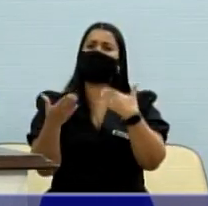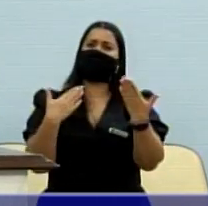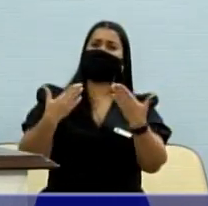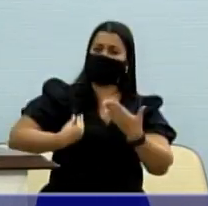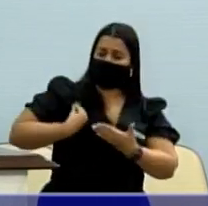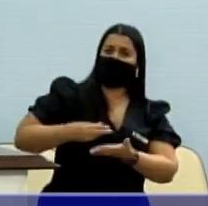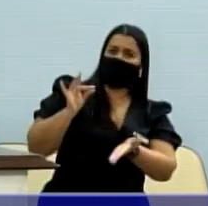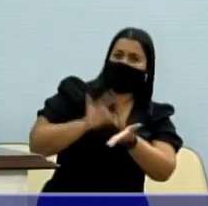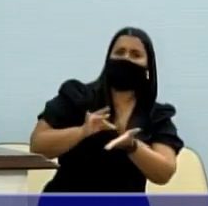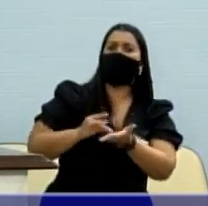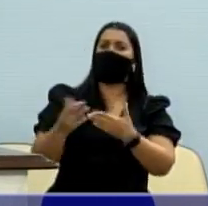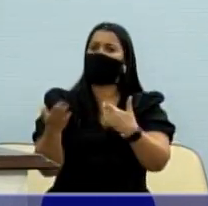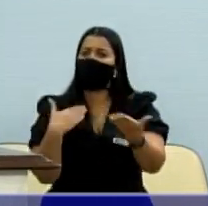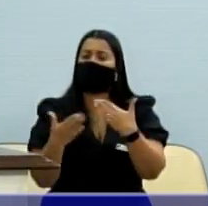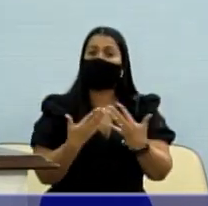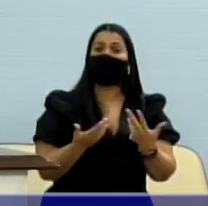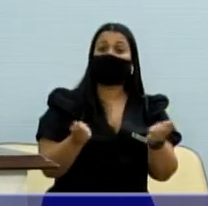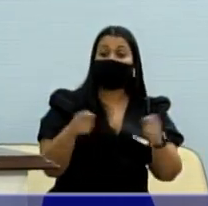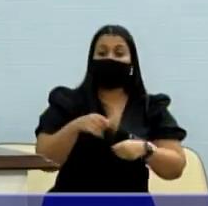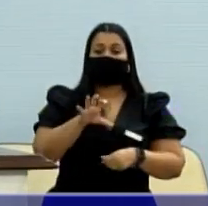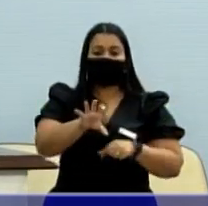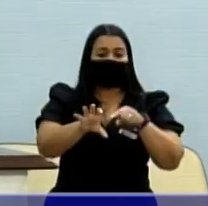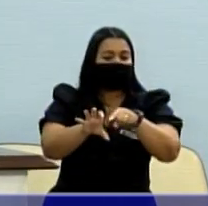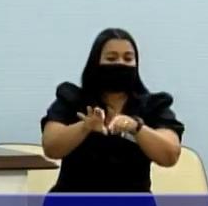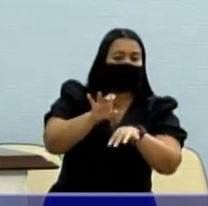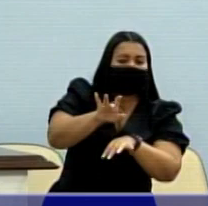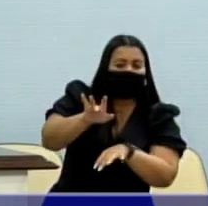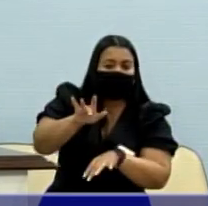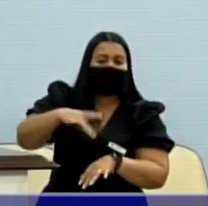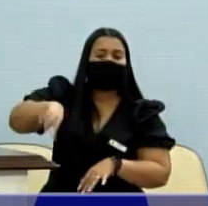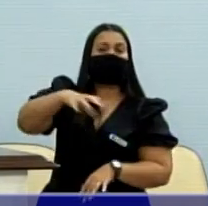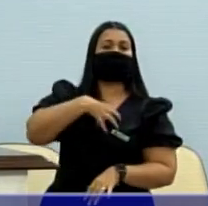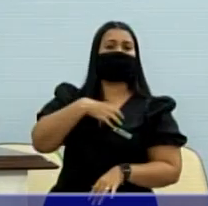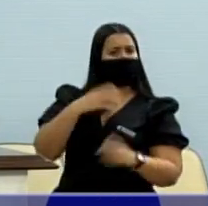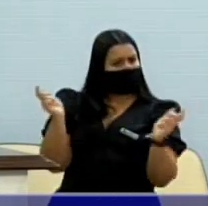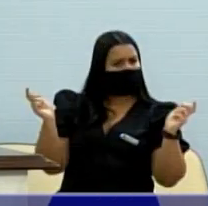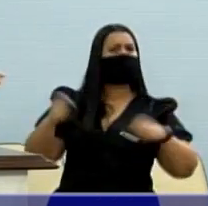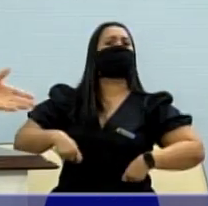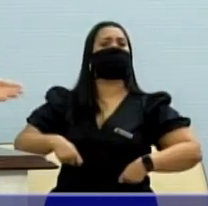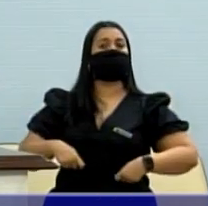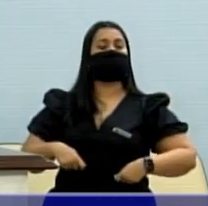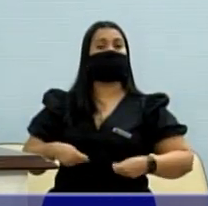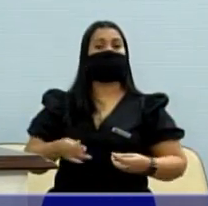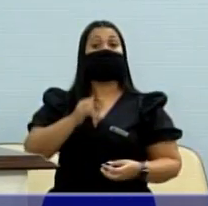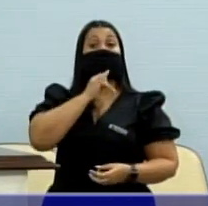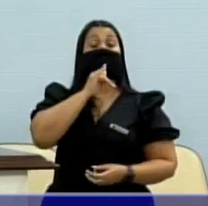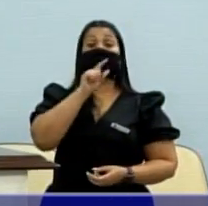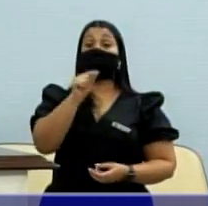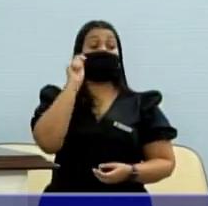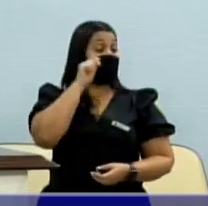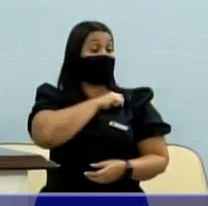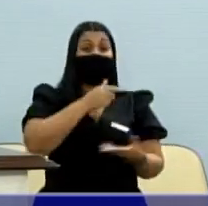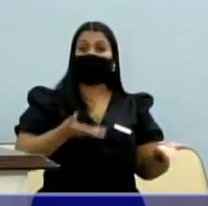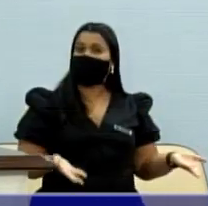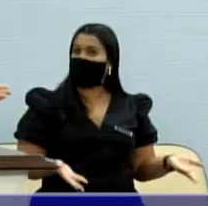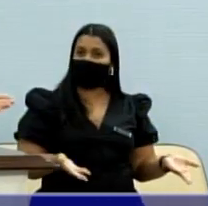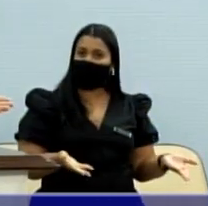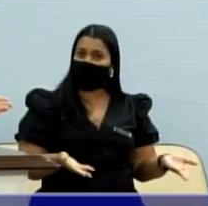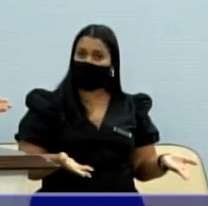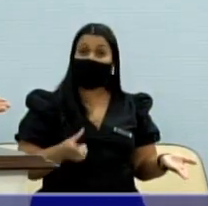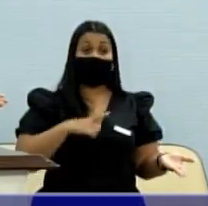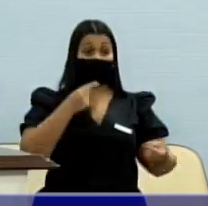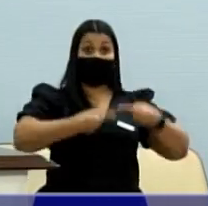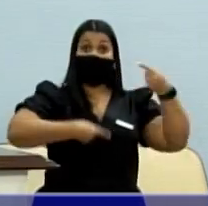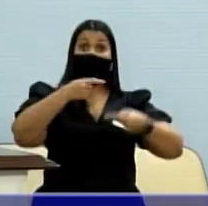real, conseguir tocar corações e mentes, porque é possível. E um exemplo disso é Rio Preto. Eu discutei uma